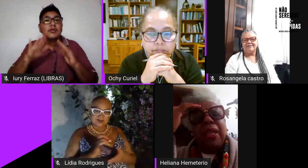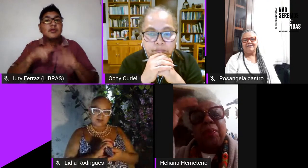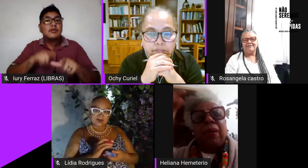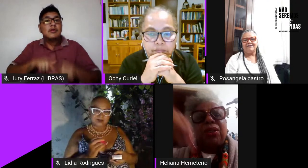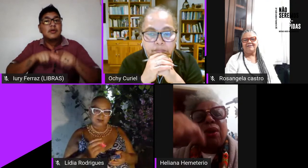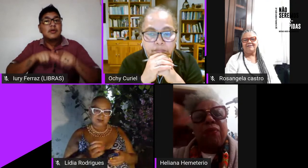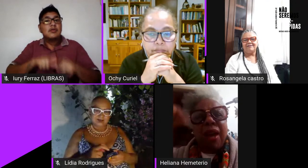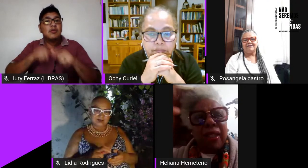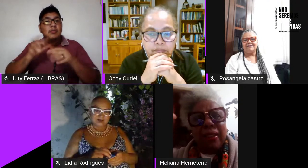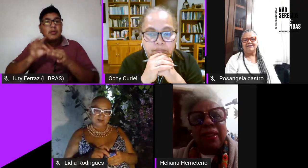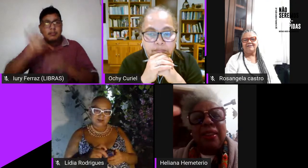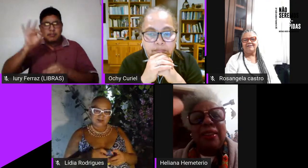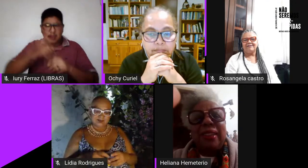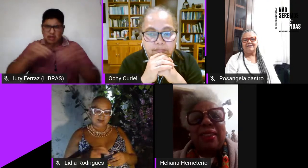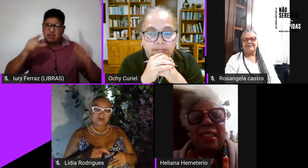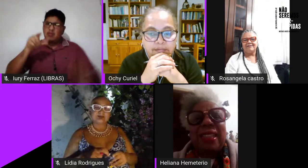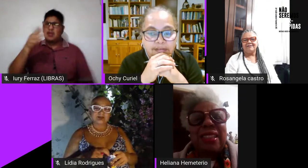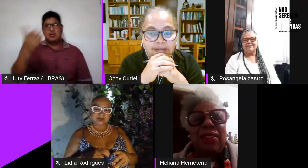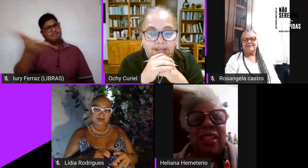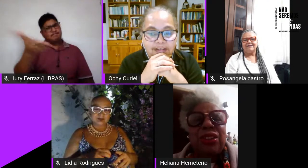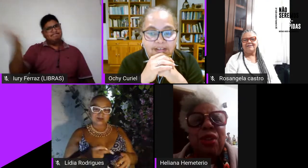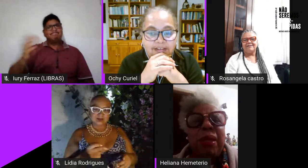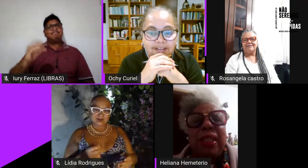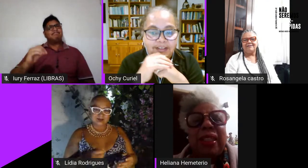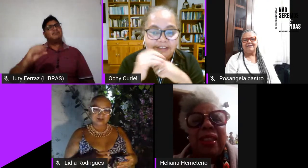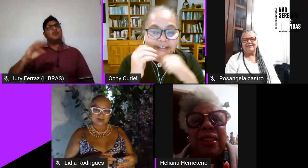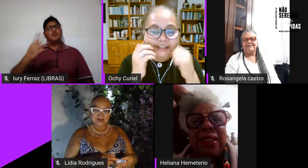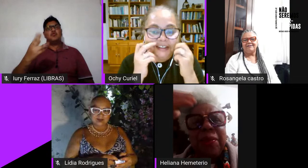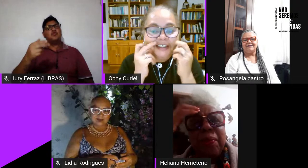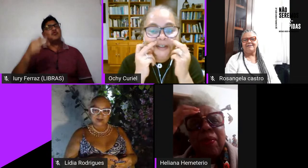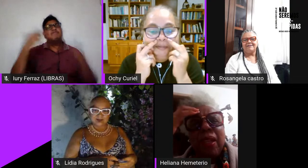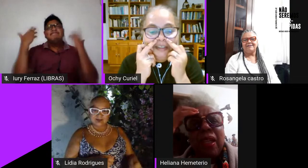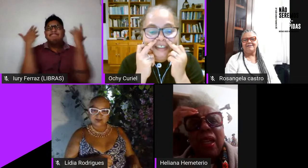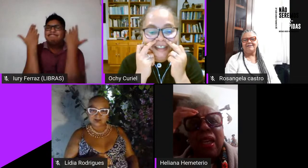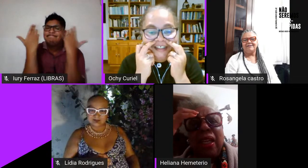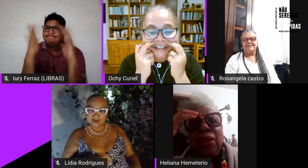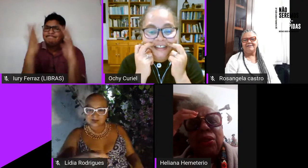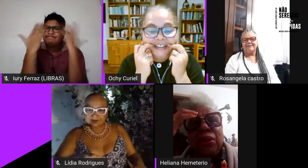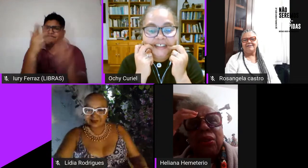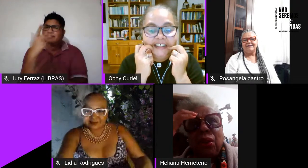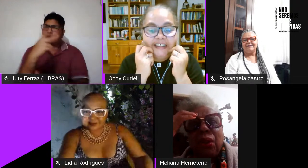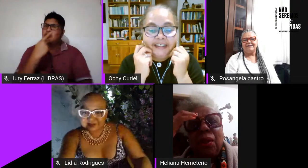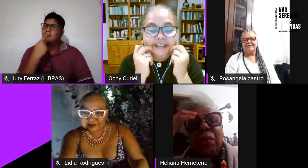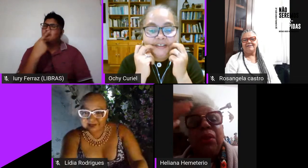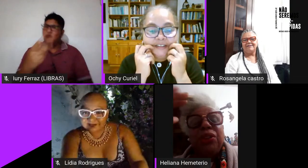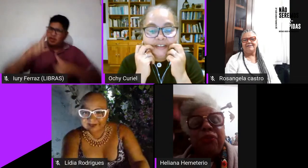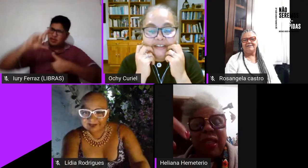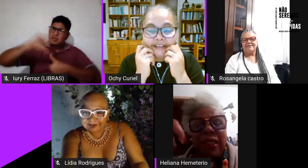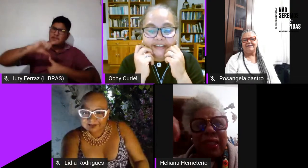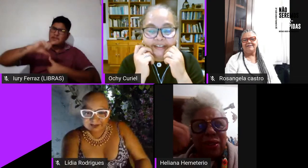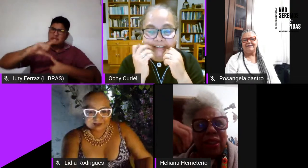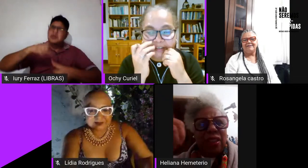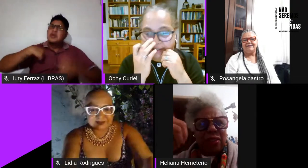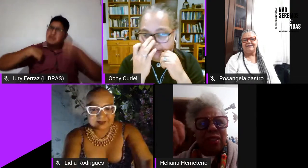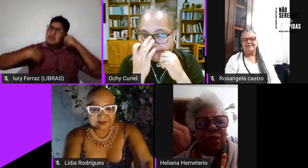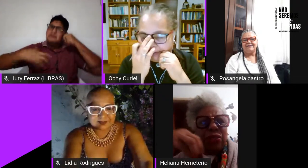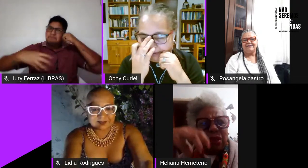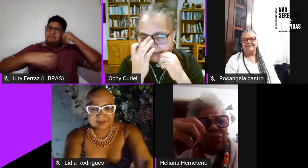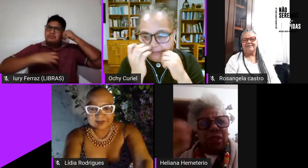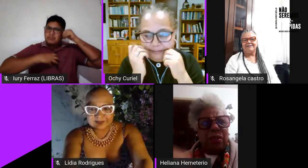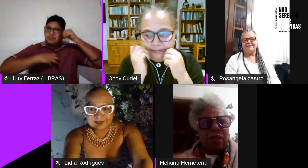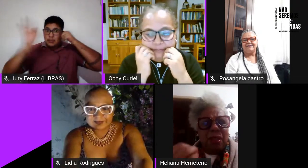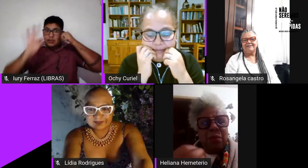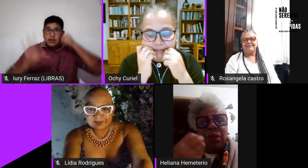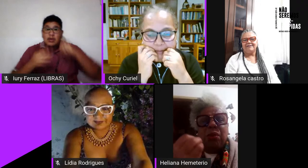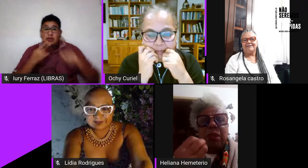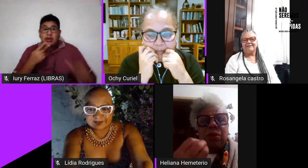parabéns pela sua fala da questão latino-americana eu estou muito feliz eu quero deixar só um